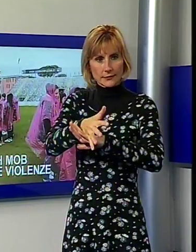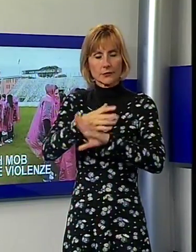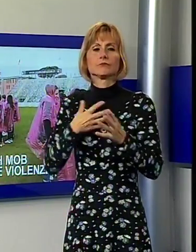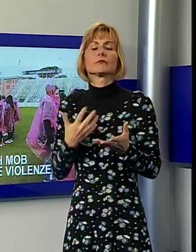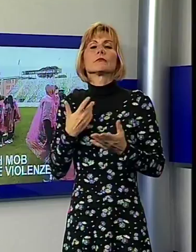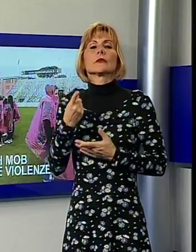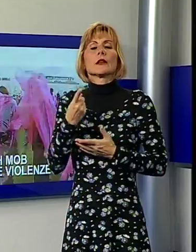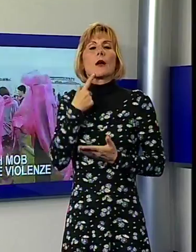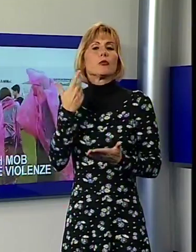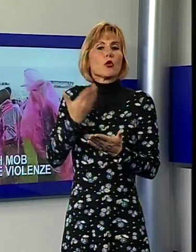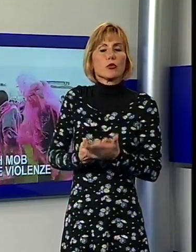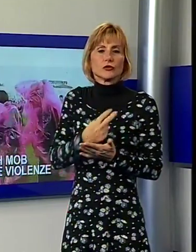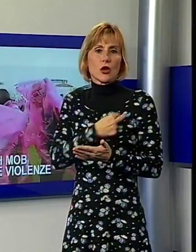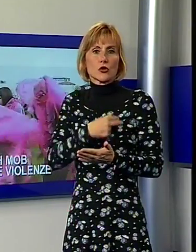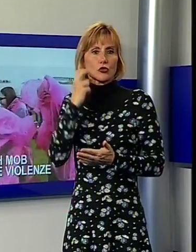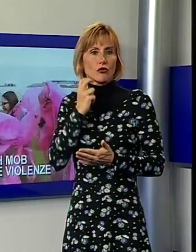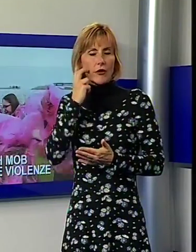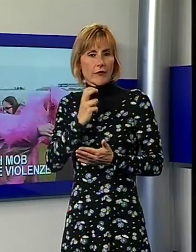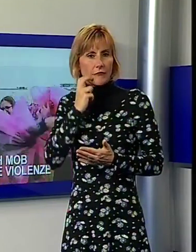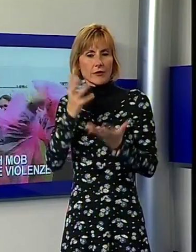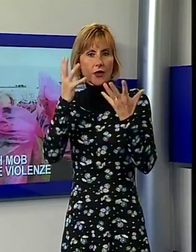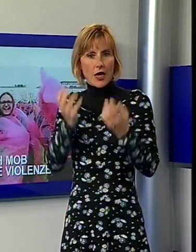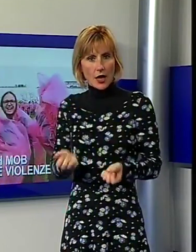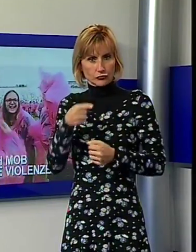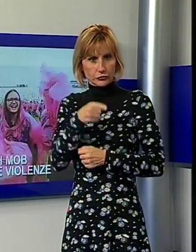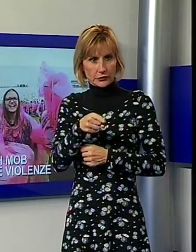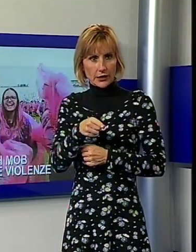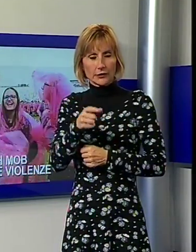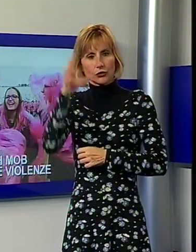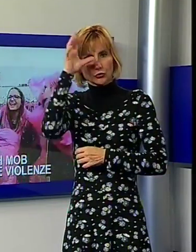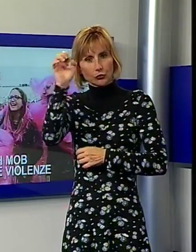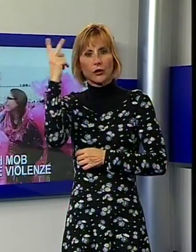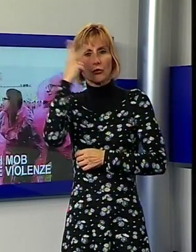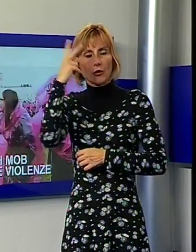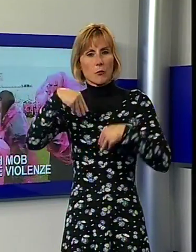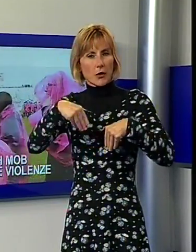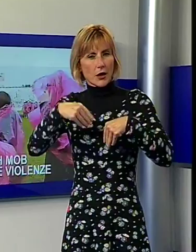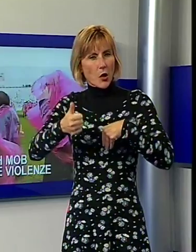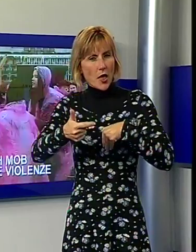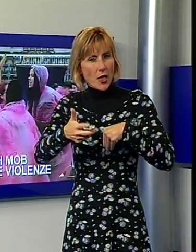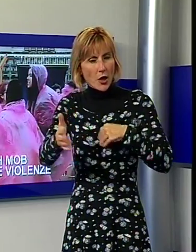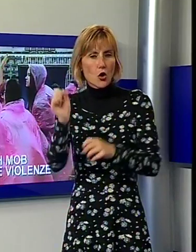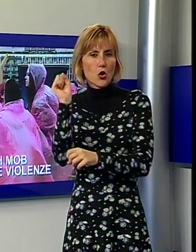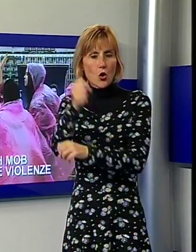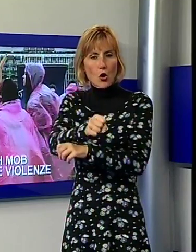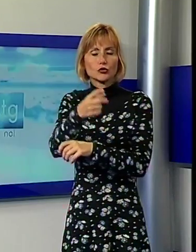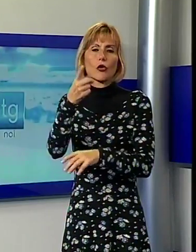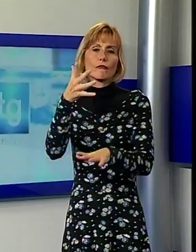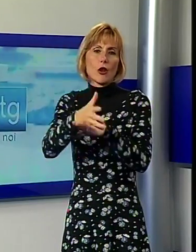Verde, grande partecipazione degli studenti lucchese alla giornata internazionale contro la violenza sulle donne. Il